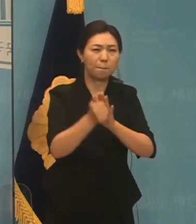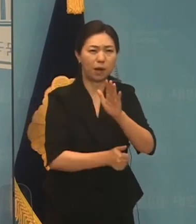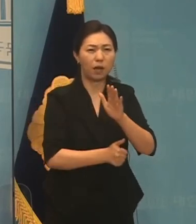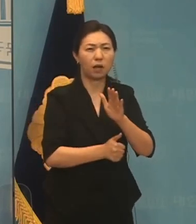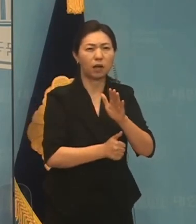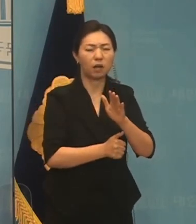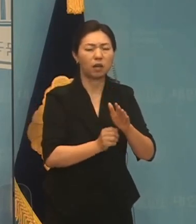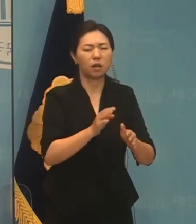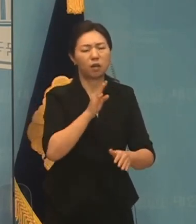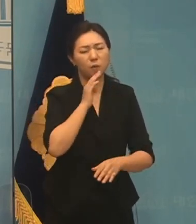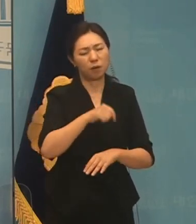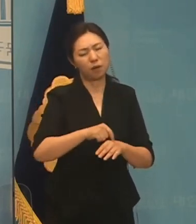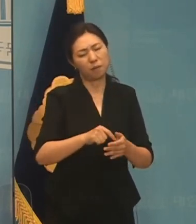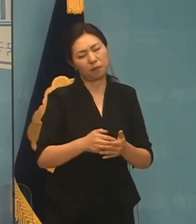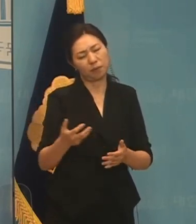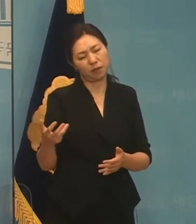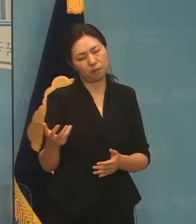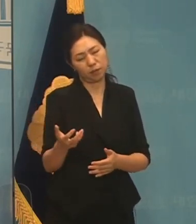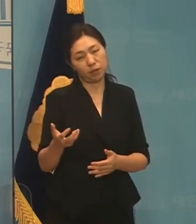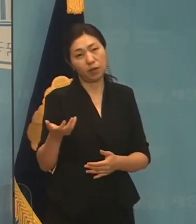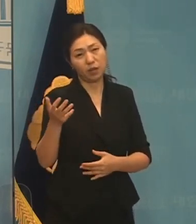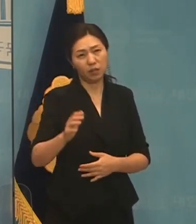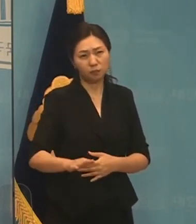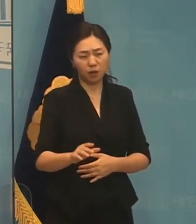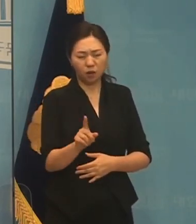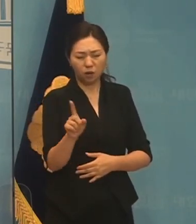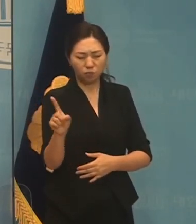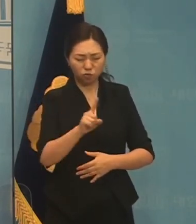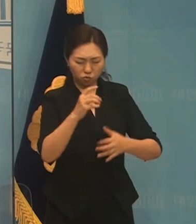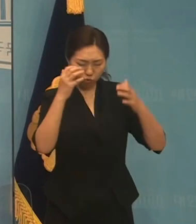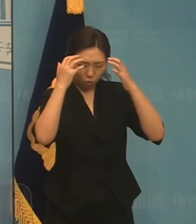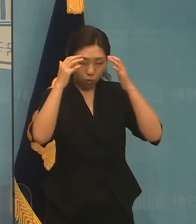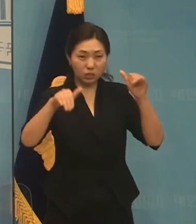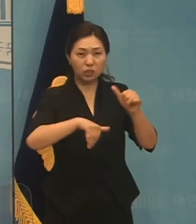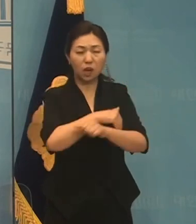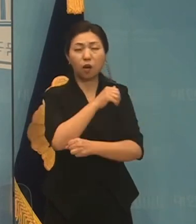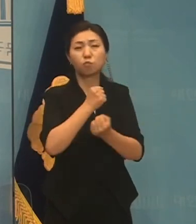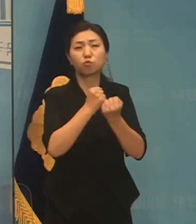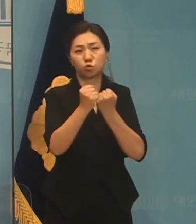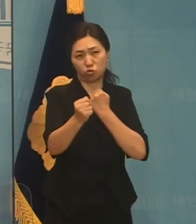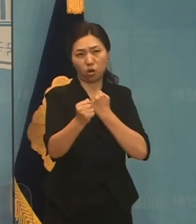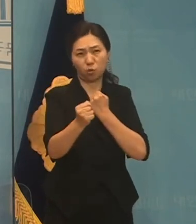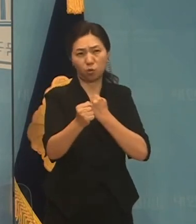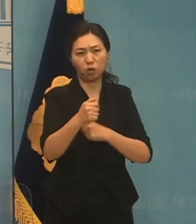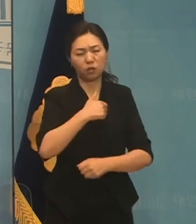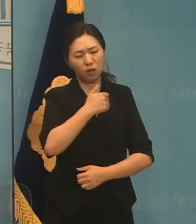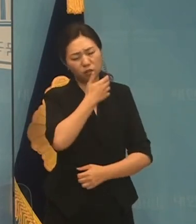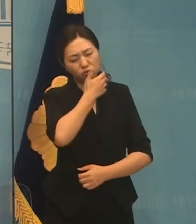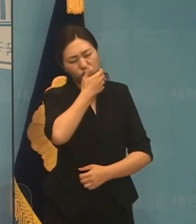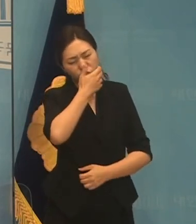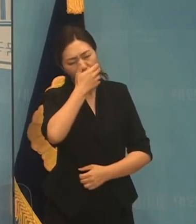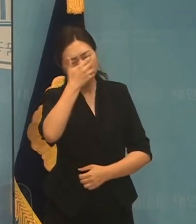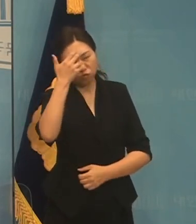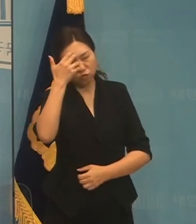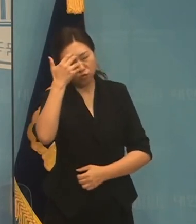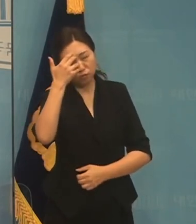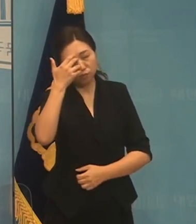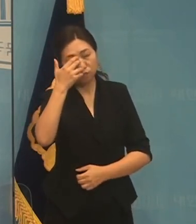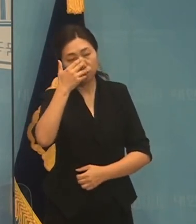시간이었습니다. 그러나 그 어떤 고난과 시련도 저의 꿈을 깨뜨리지 못했습니다.